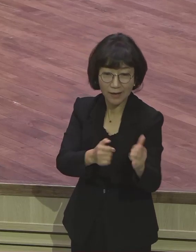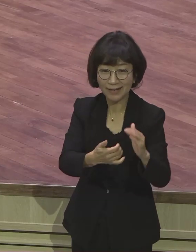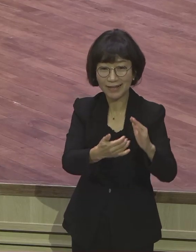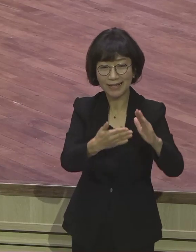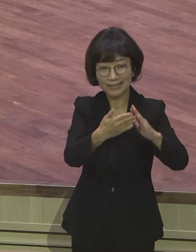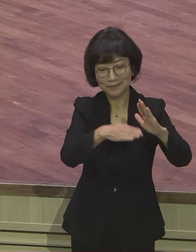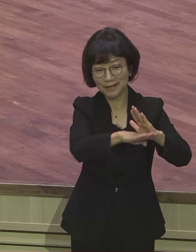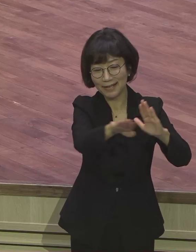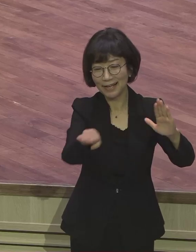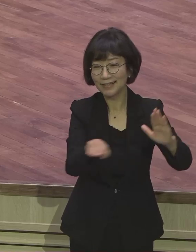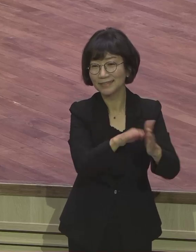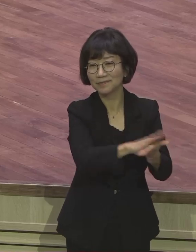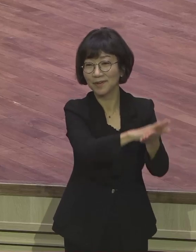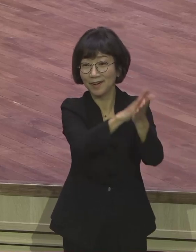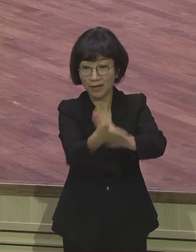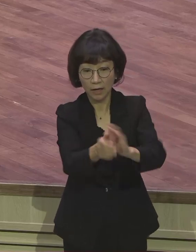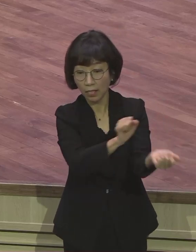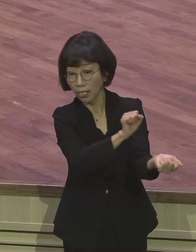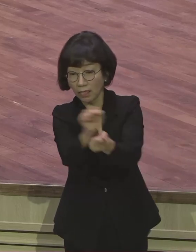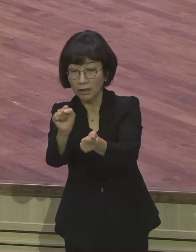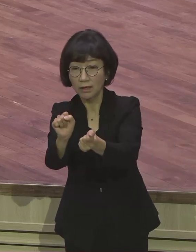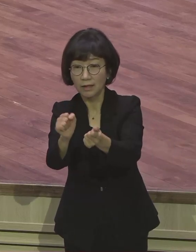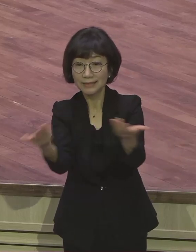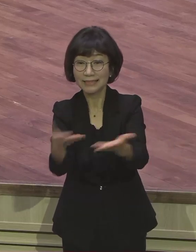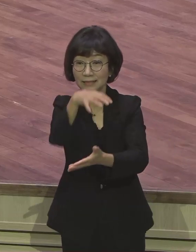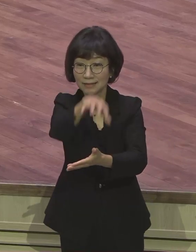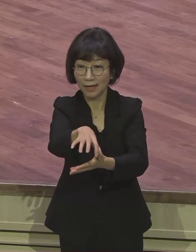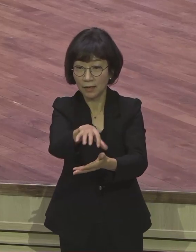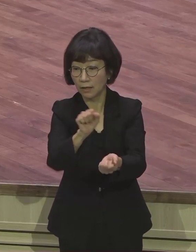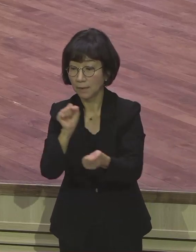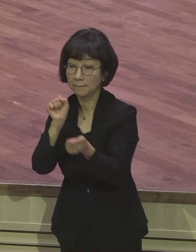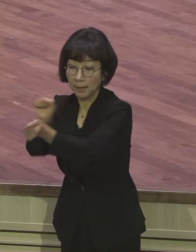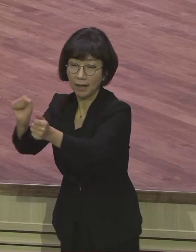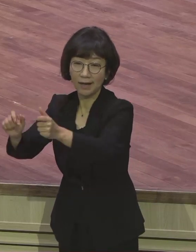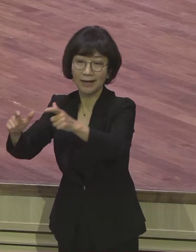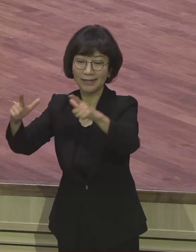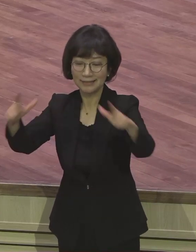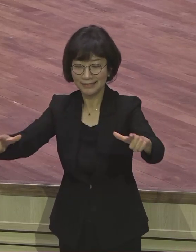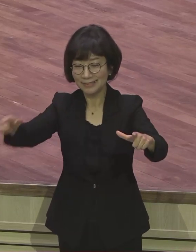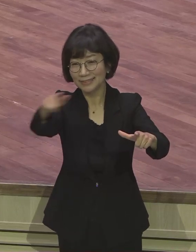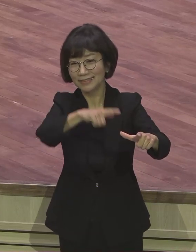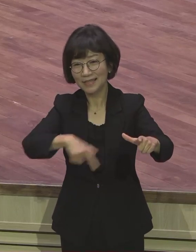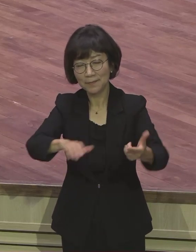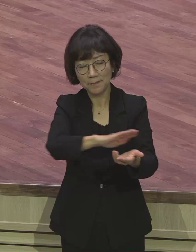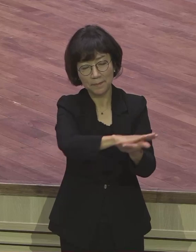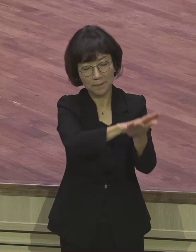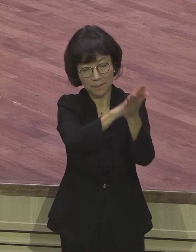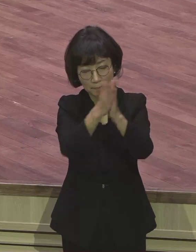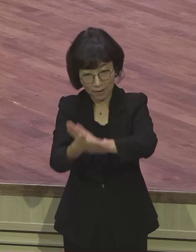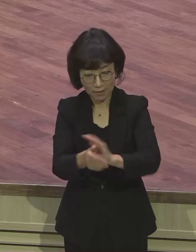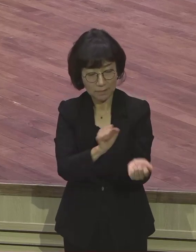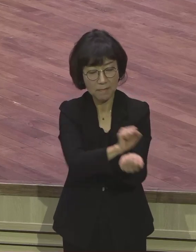가정현장 지역현장 직장현장 사업현장 변화가 변화가 일어나 여기서 뭐가 있어요 뭐가 있어요